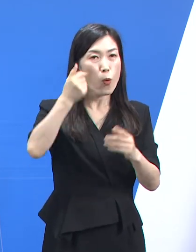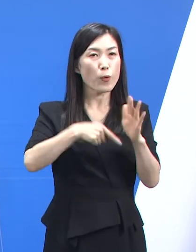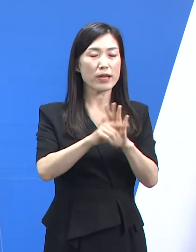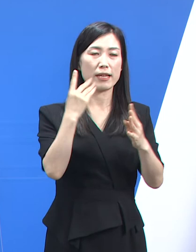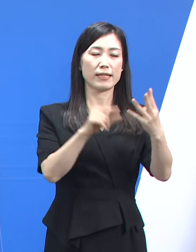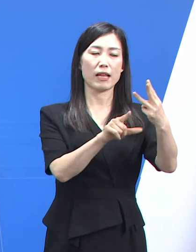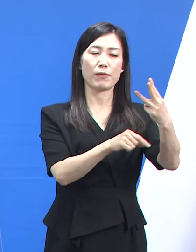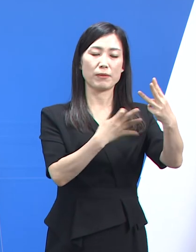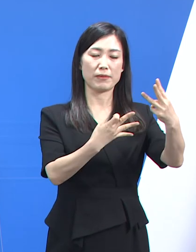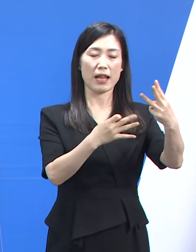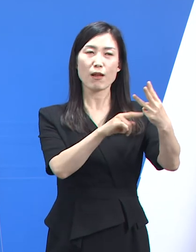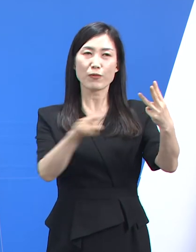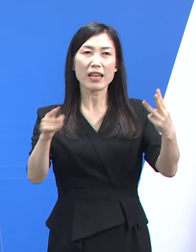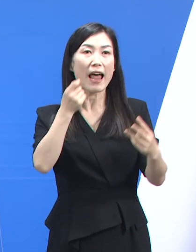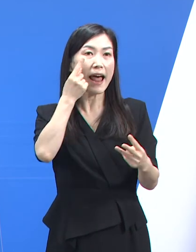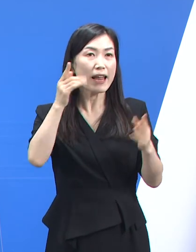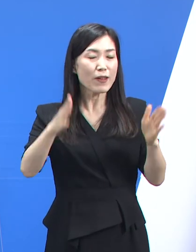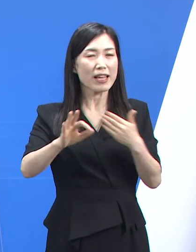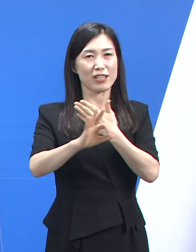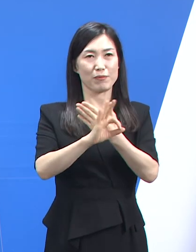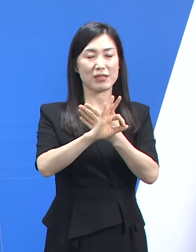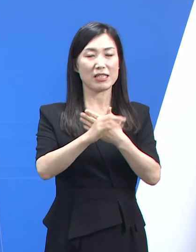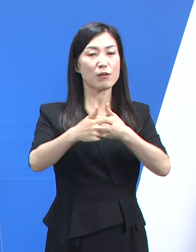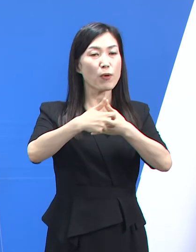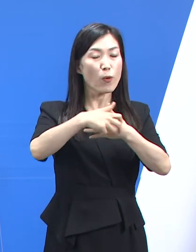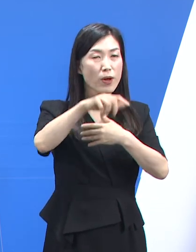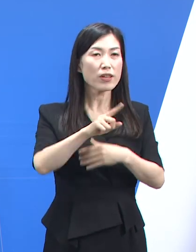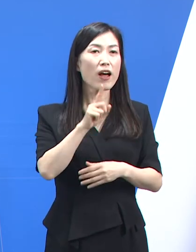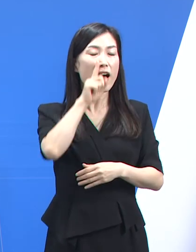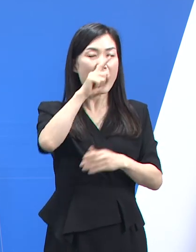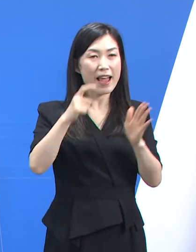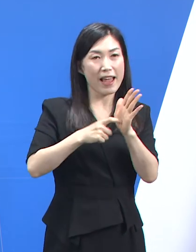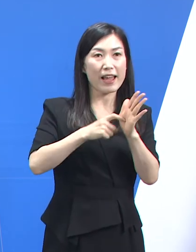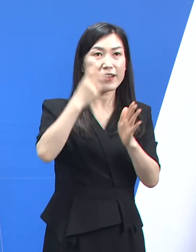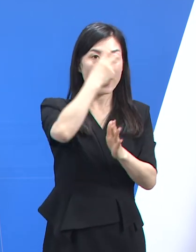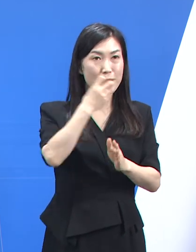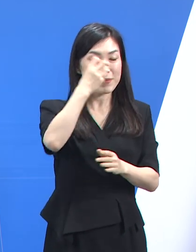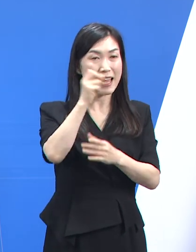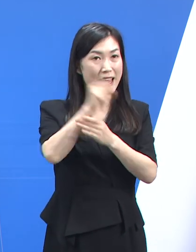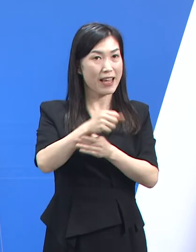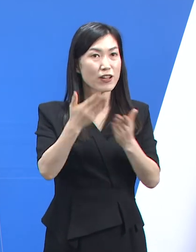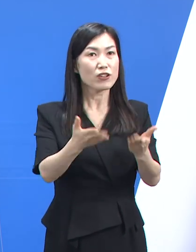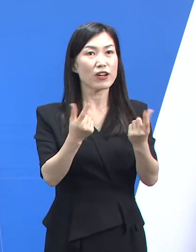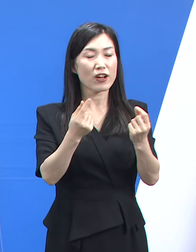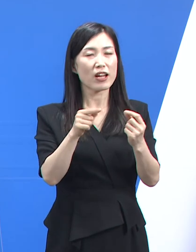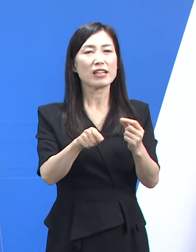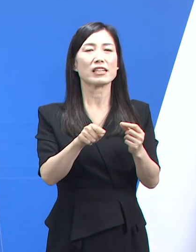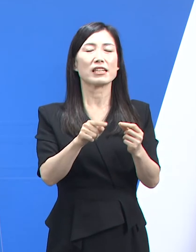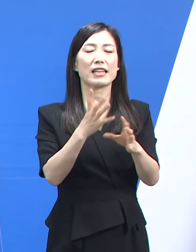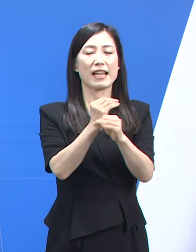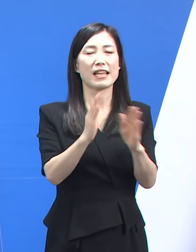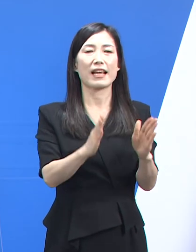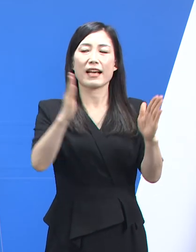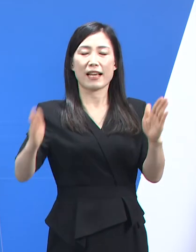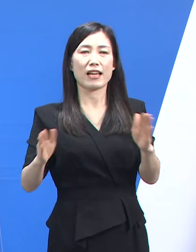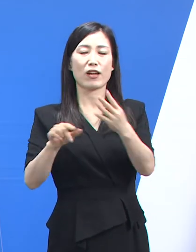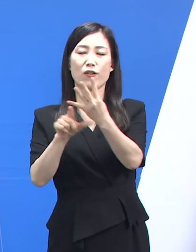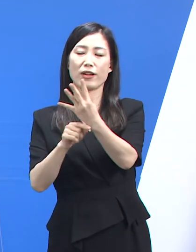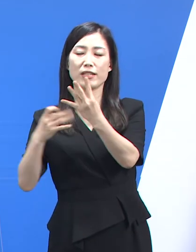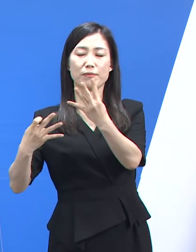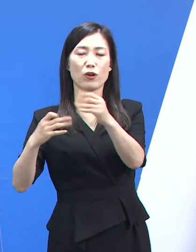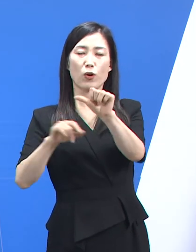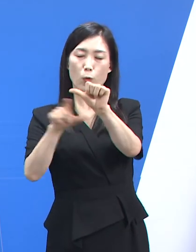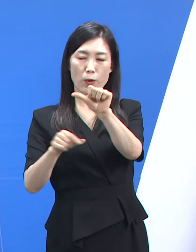14일부터 한 달간 한시적으로 인정되던 의료기관 신속항원검사 확진 인정 기간이 5월 13일까지 연장됩니다.